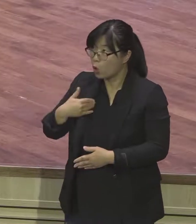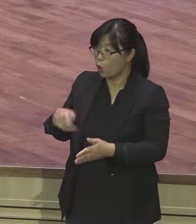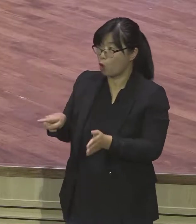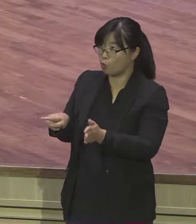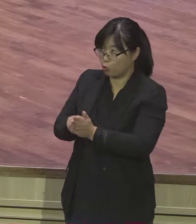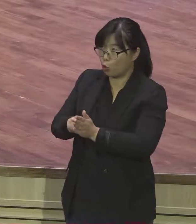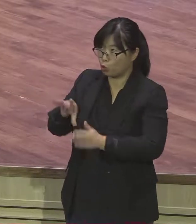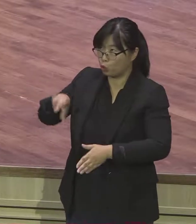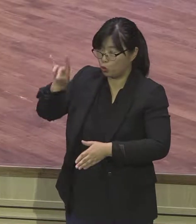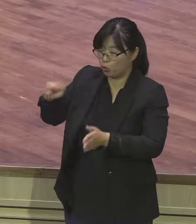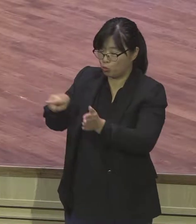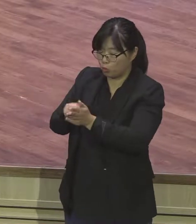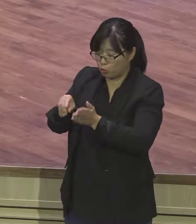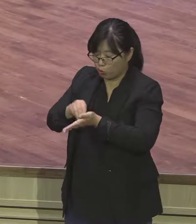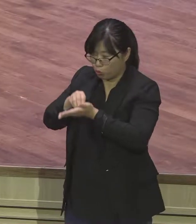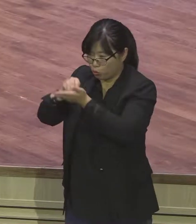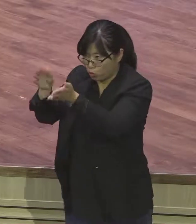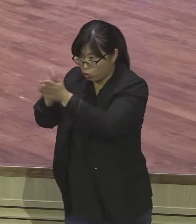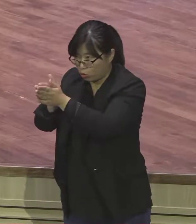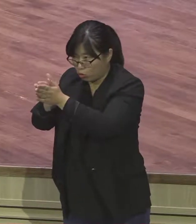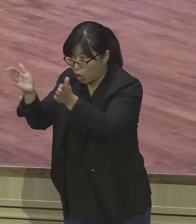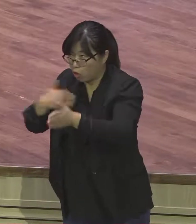쉽게 설명할게 손자를 낳았다.